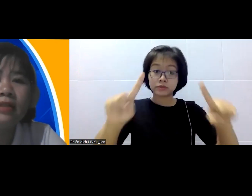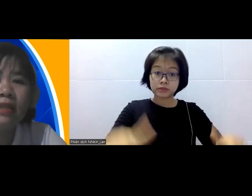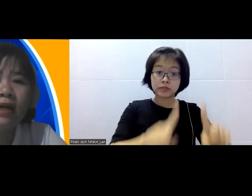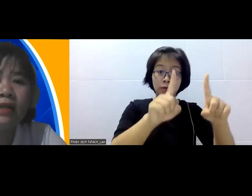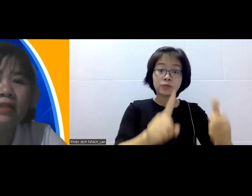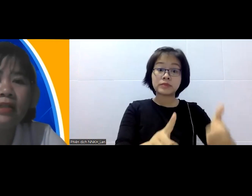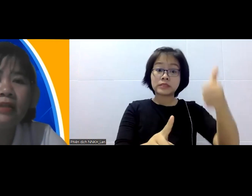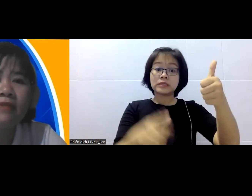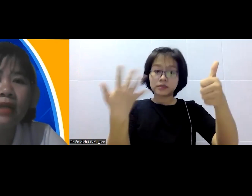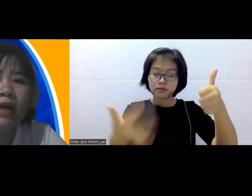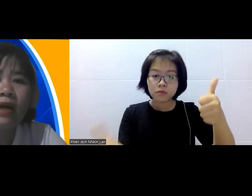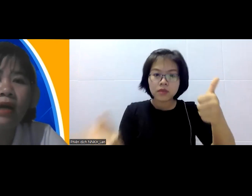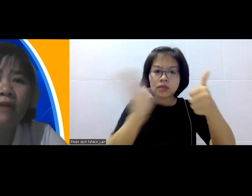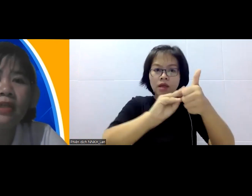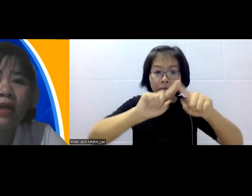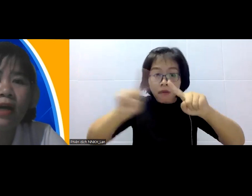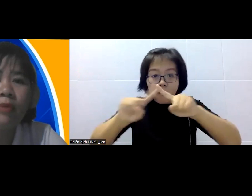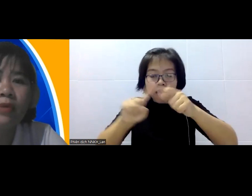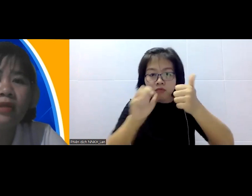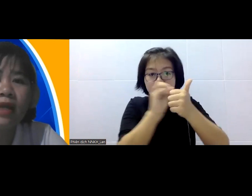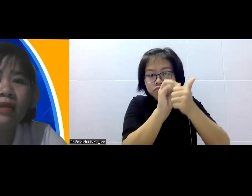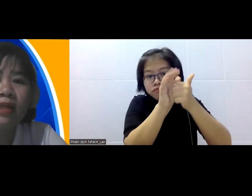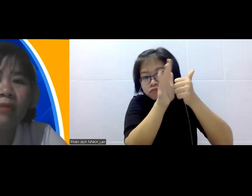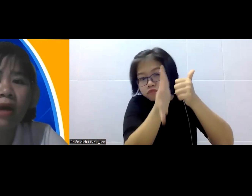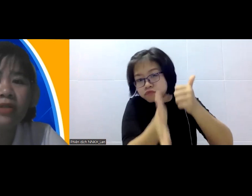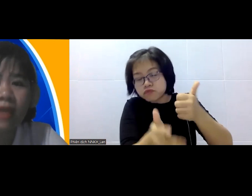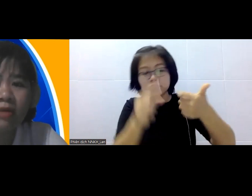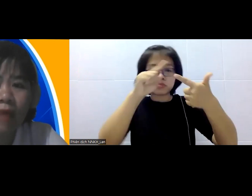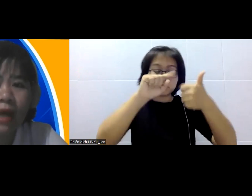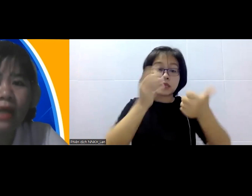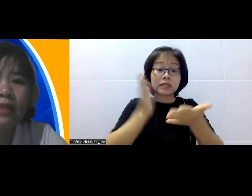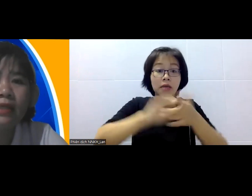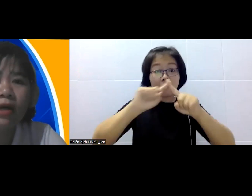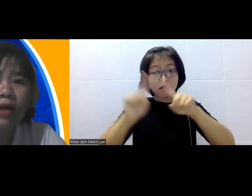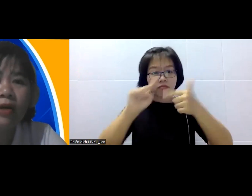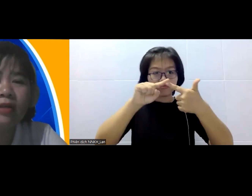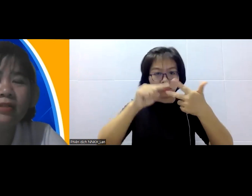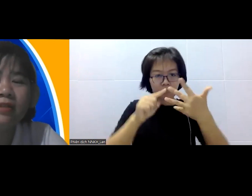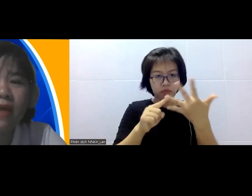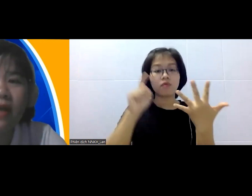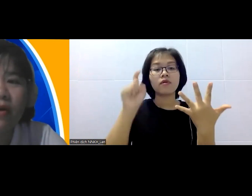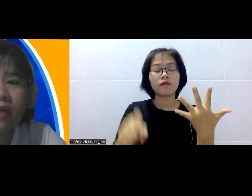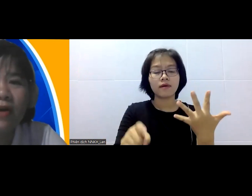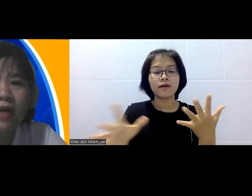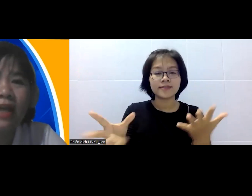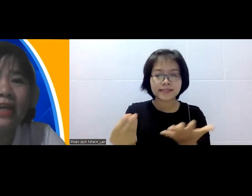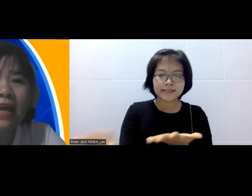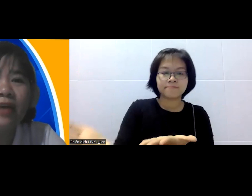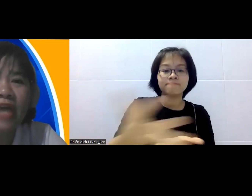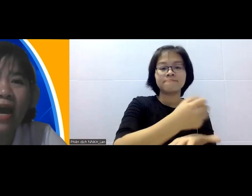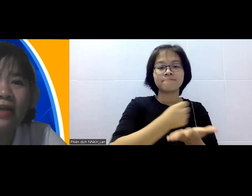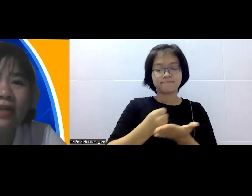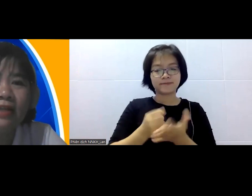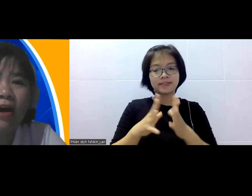họ tự tin hơn với cái việc là họ phải chờ đợi một cái thứ này thứ kia mà họ chưa thấy kết quả thì họ có người nông dân hay nói cái câu là lấy